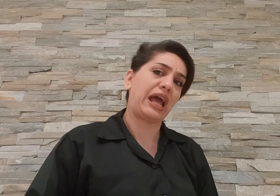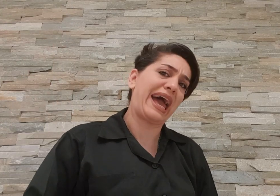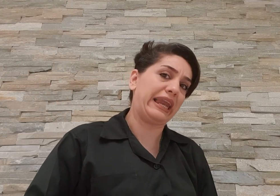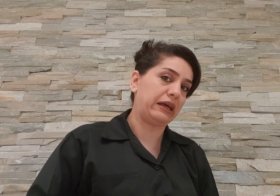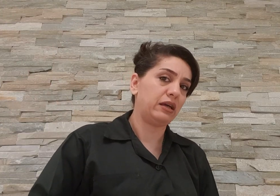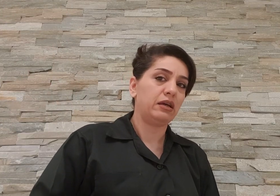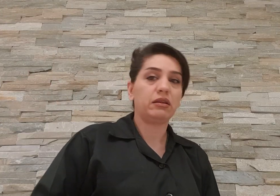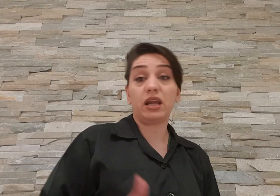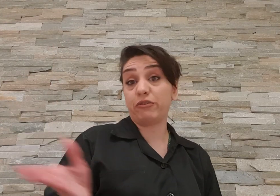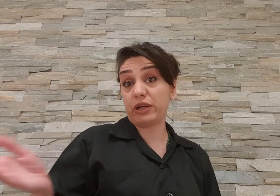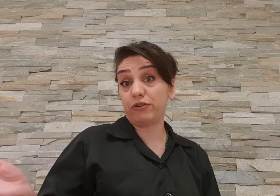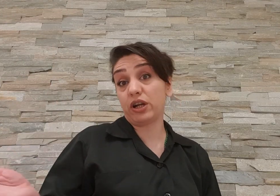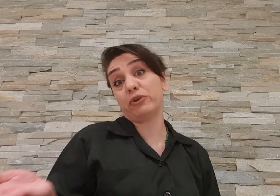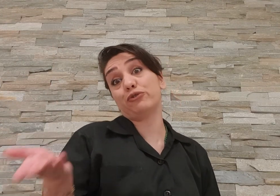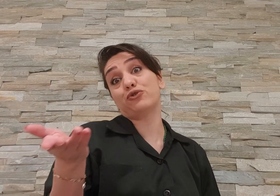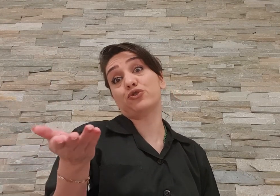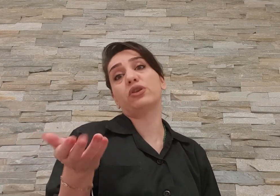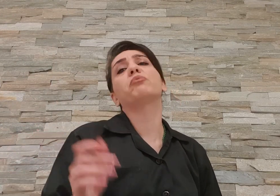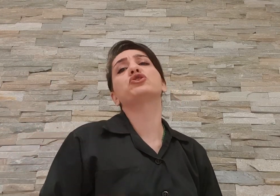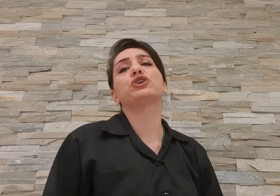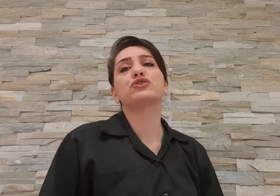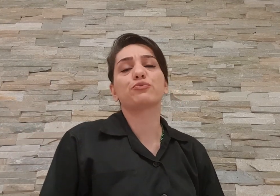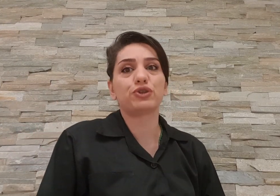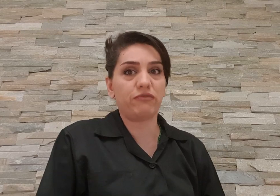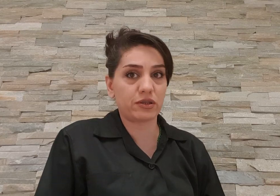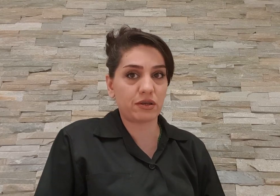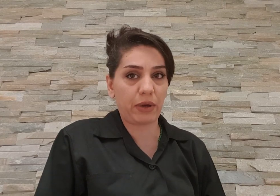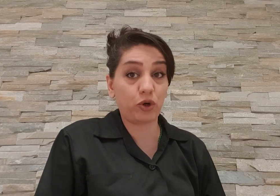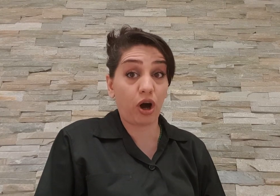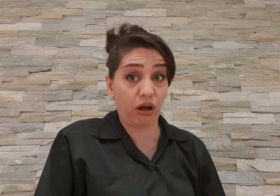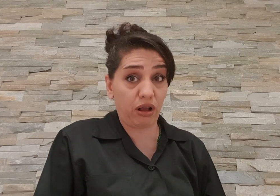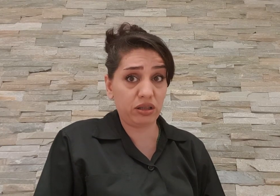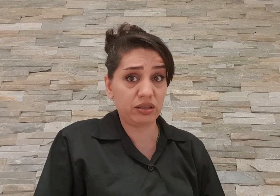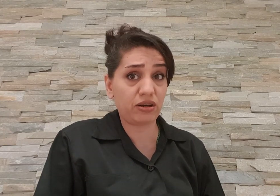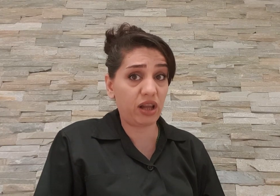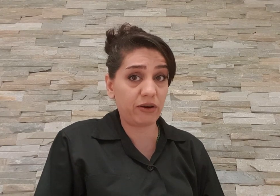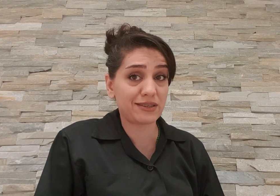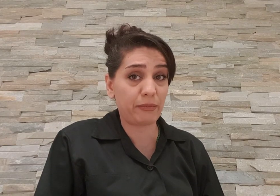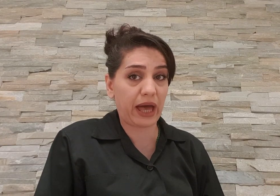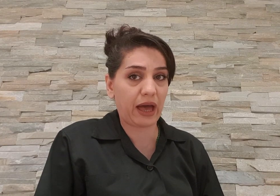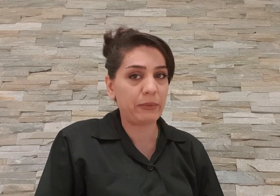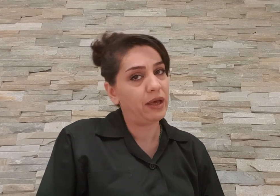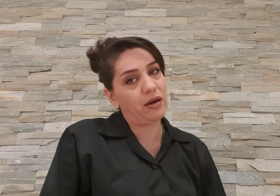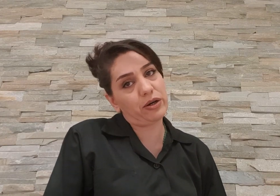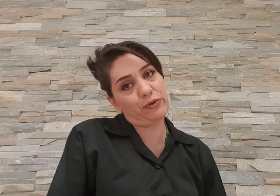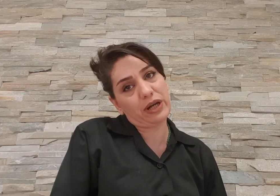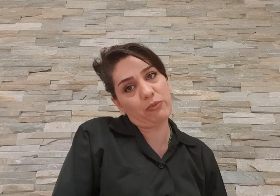حله تلفون میلفونه رو که خودشون نشونده ماشالله واتساپ هم کال آقایون دارم